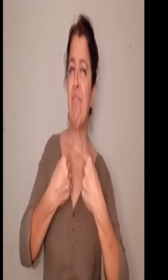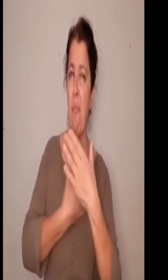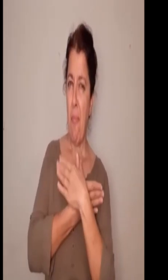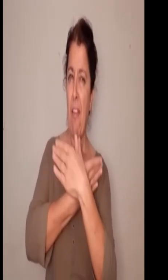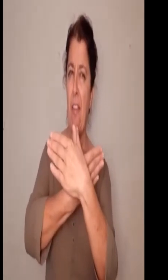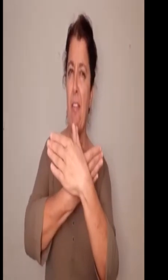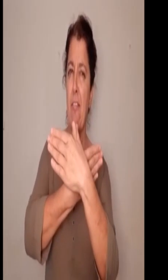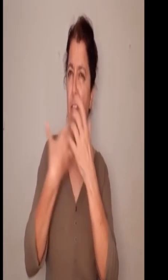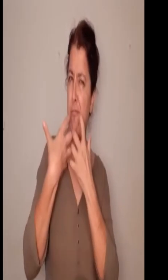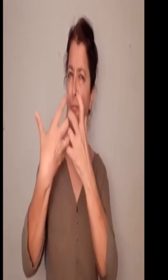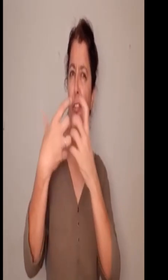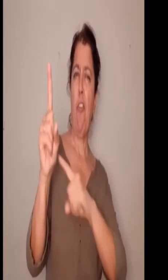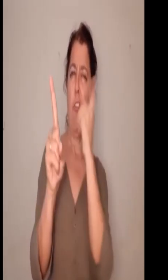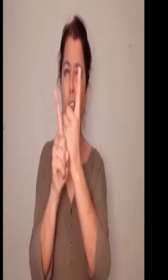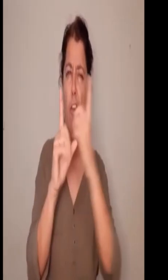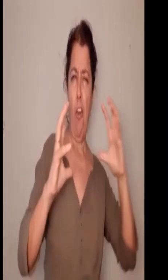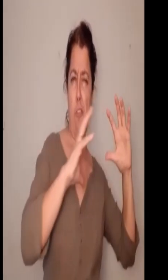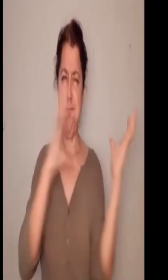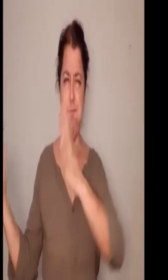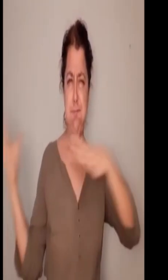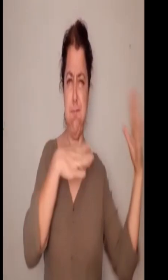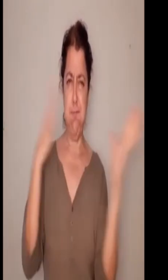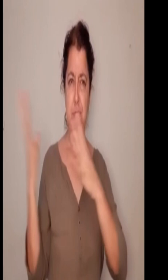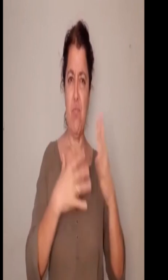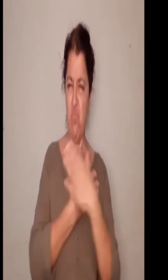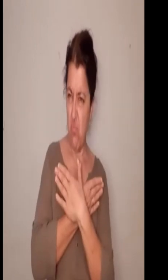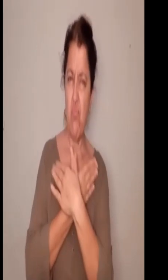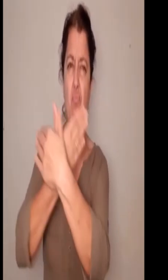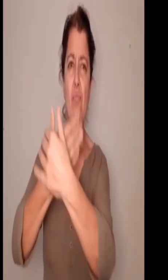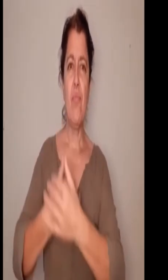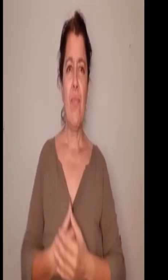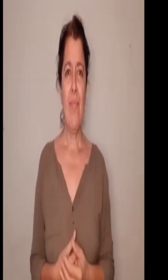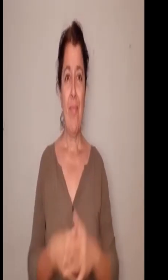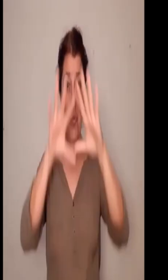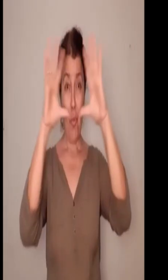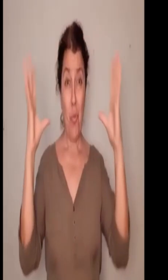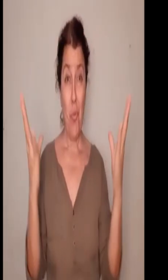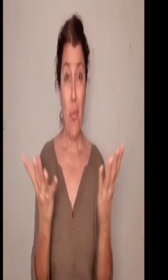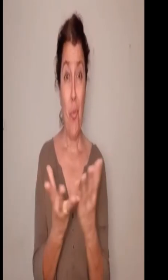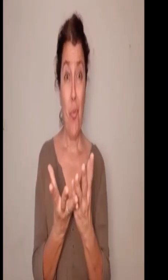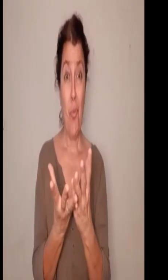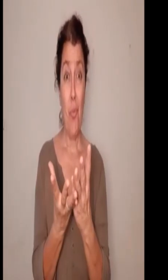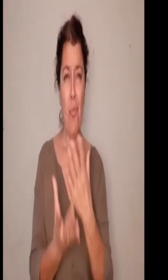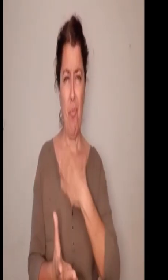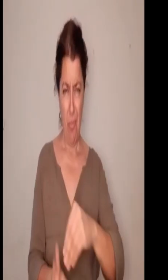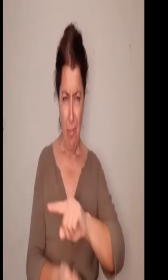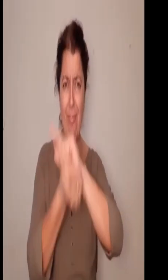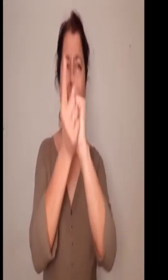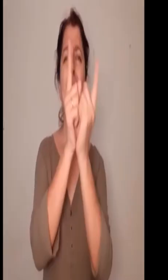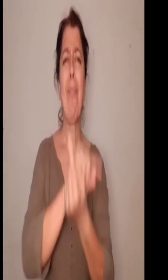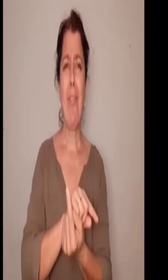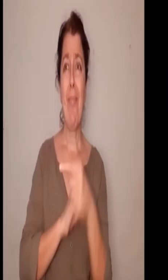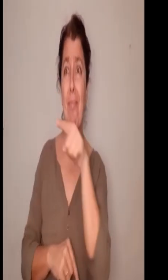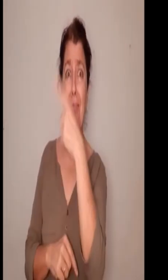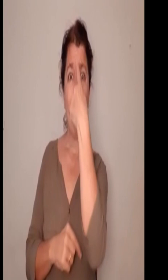el viento El mundo puede cambiar Tu gesto puede ayudar Y juntas todo